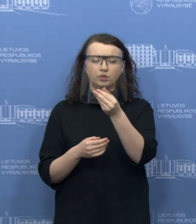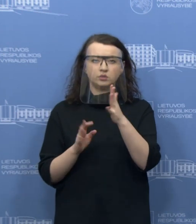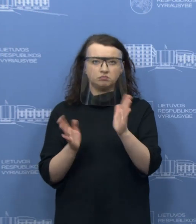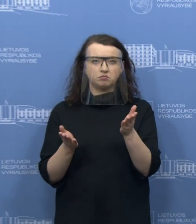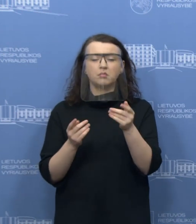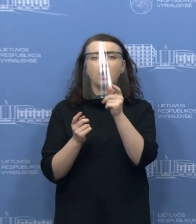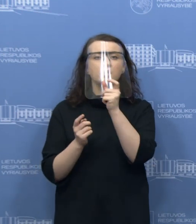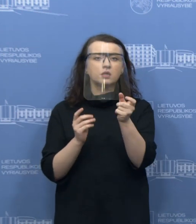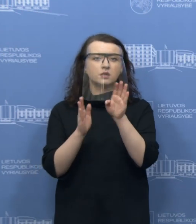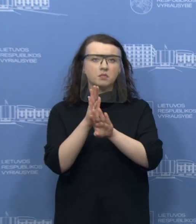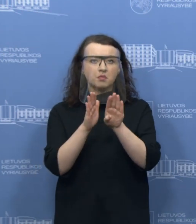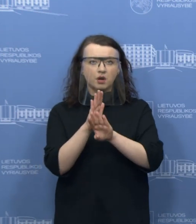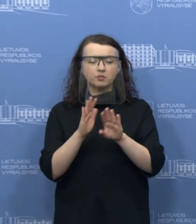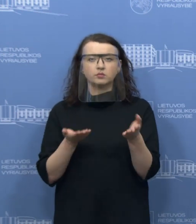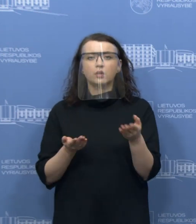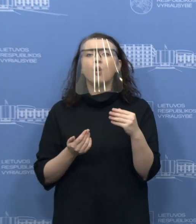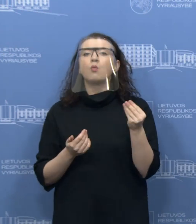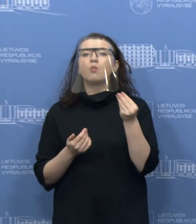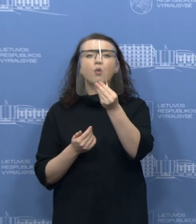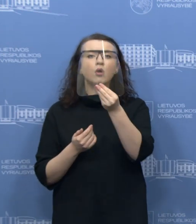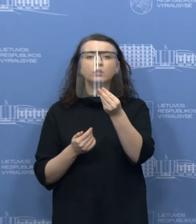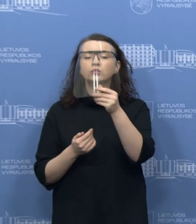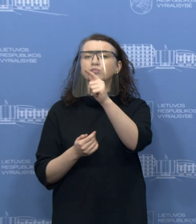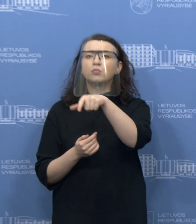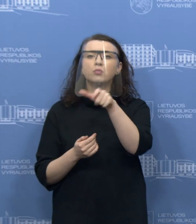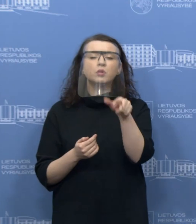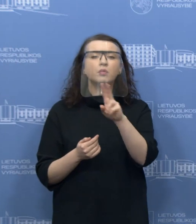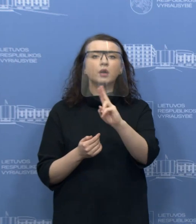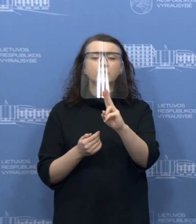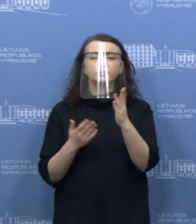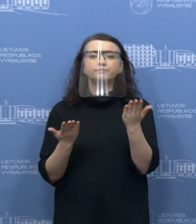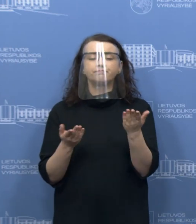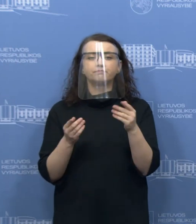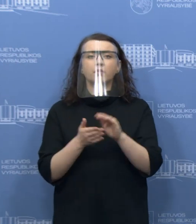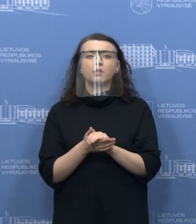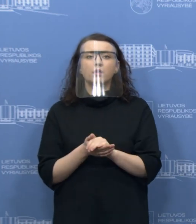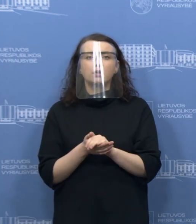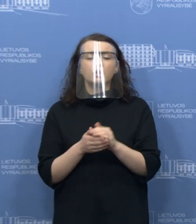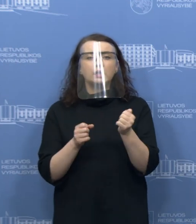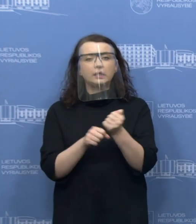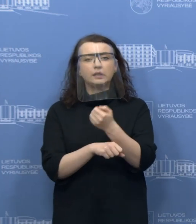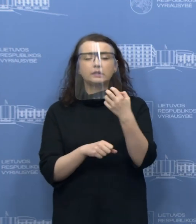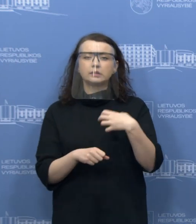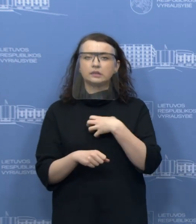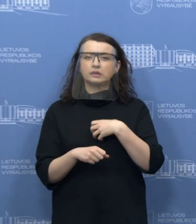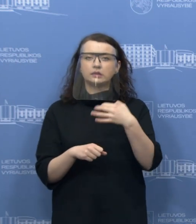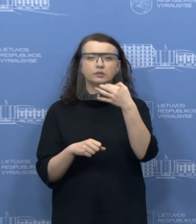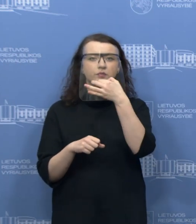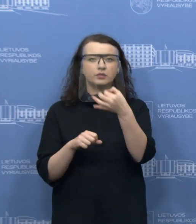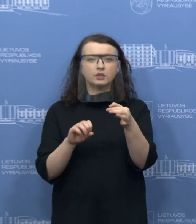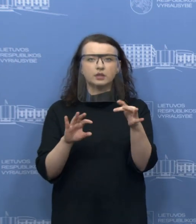paprastas. Kokiems mokesčių mokėtojams taikoma? Tai taip pat reikia pabrėžti, kad tai